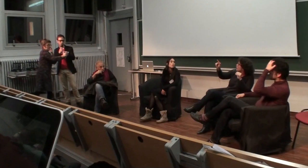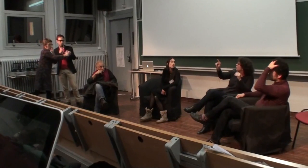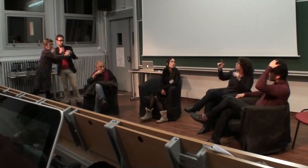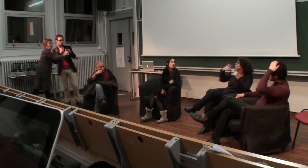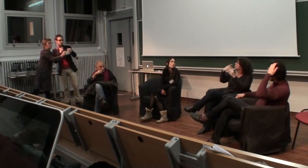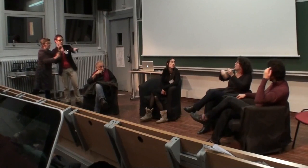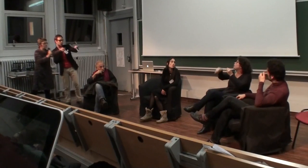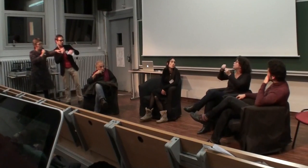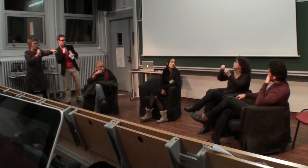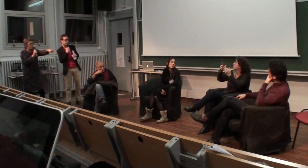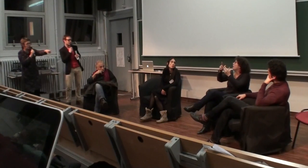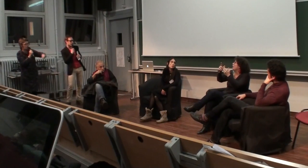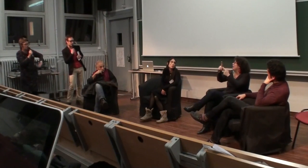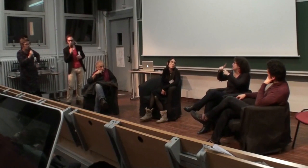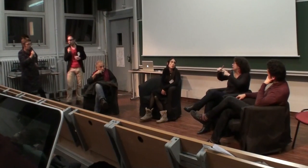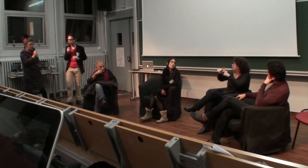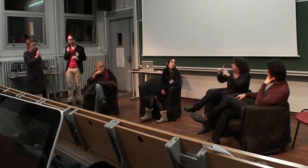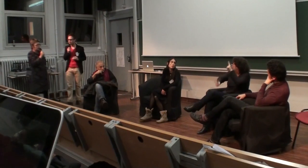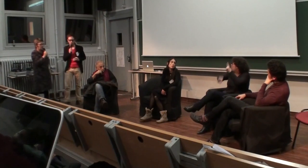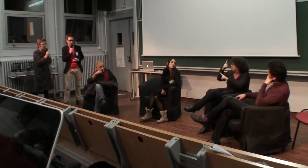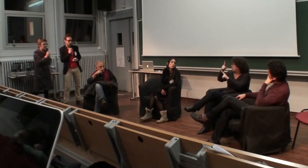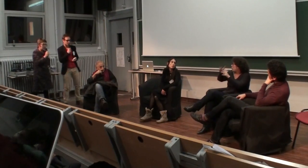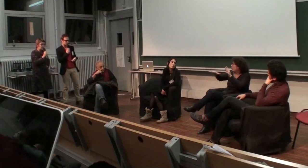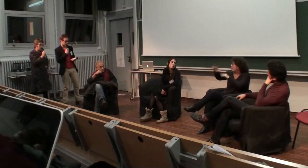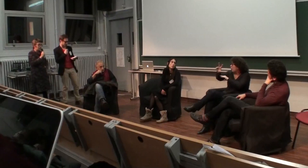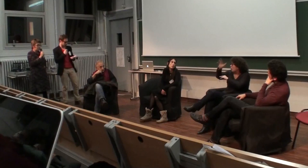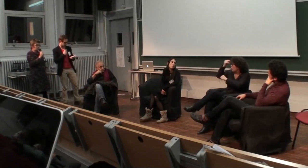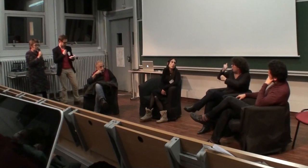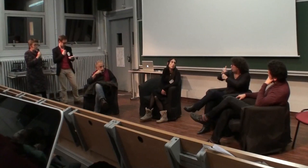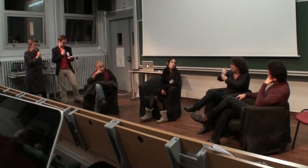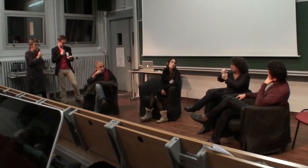Merci. Ah, pardon. Je voudrais ajouter une petite chose. Un détail qui est quand même son importance.